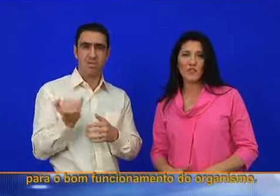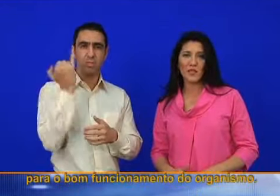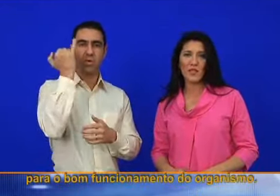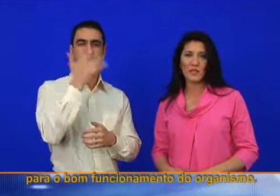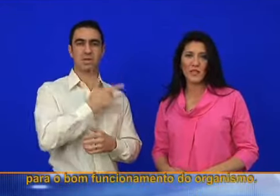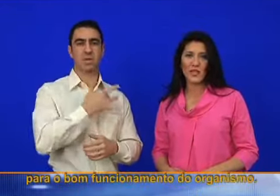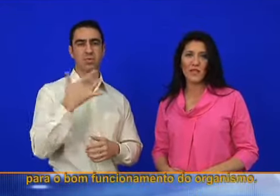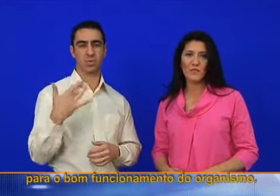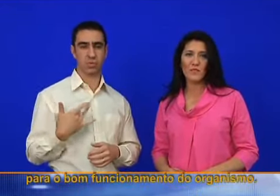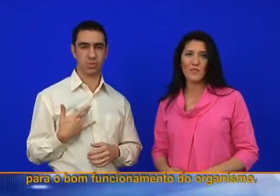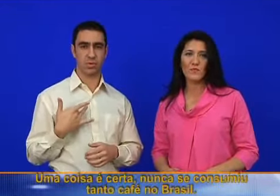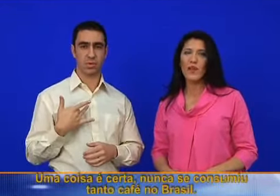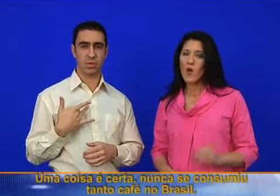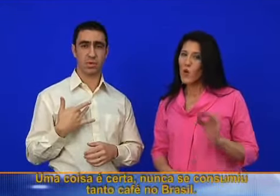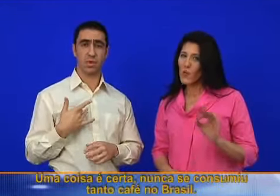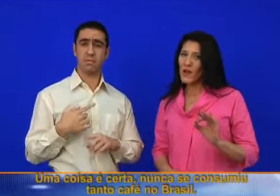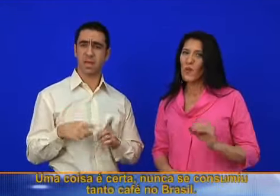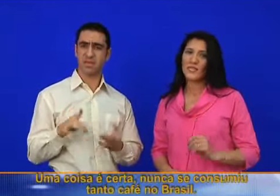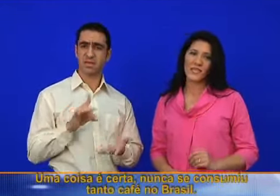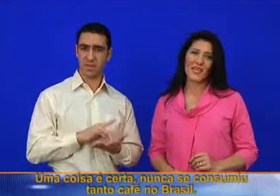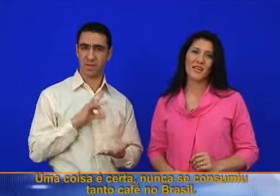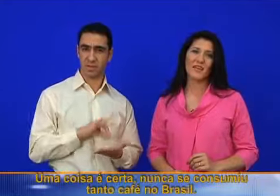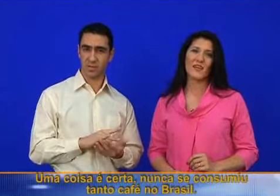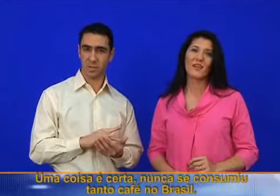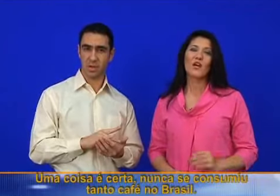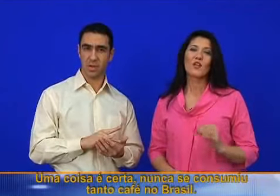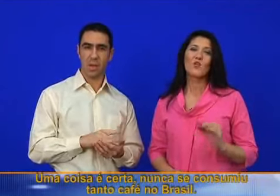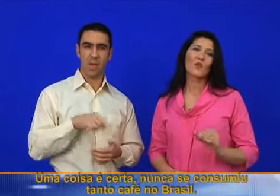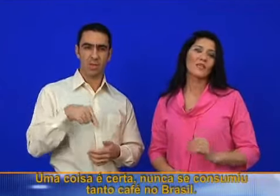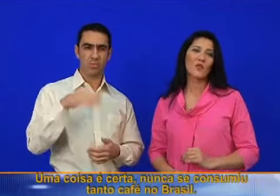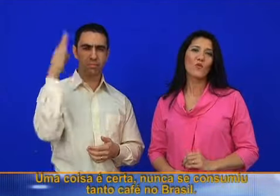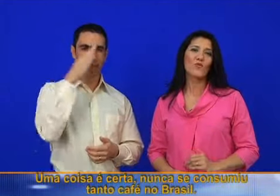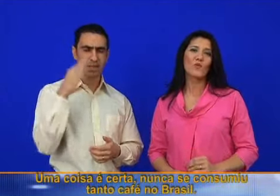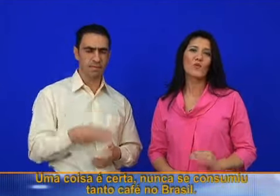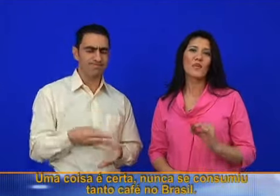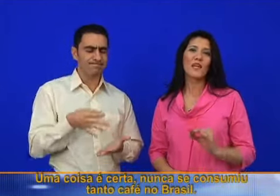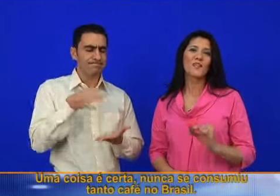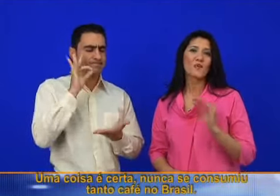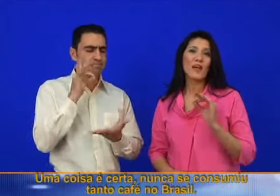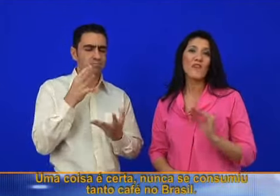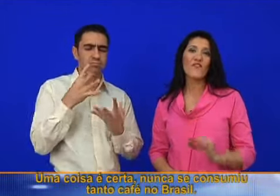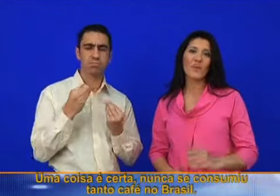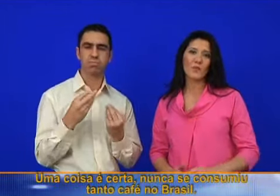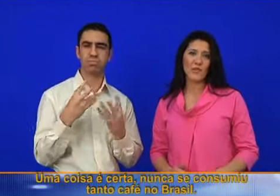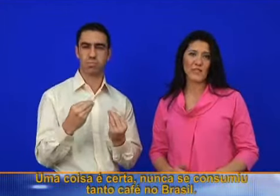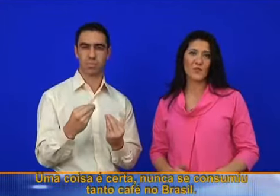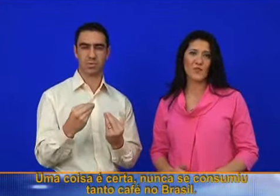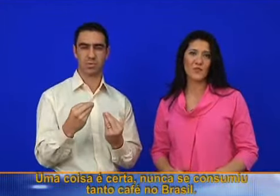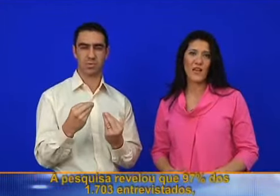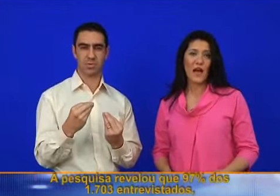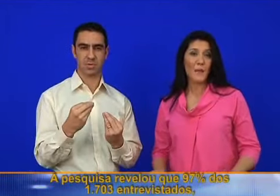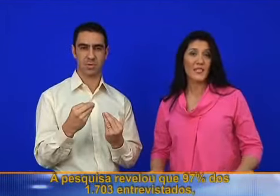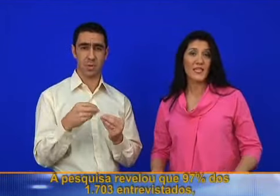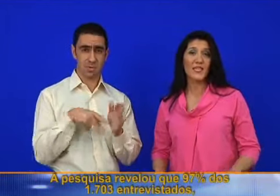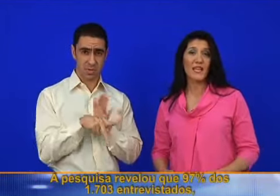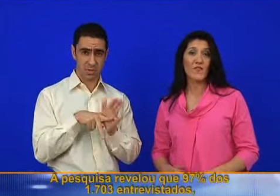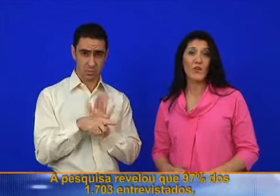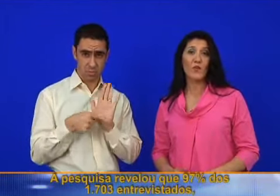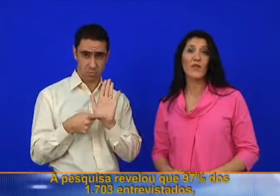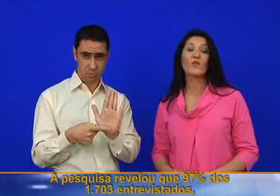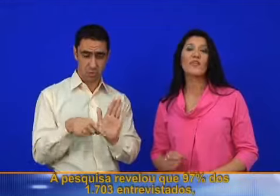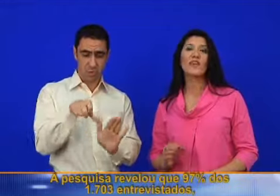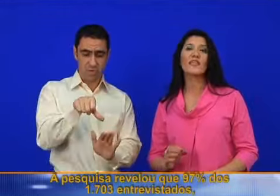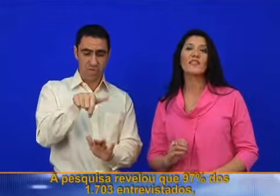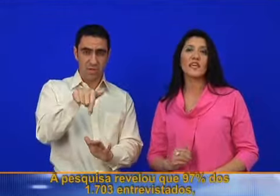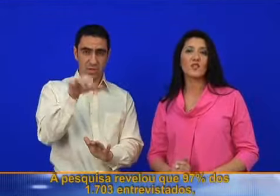o bom funcionamento do organismo. Uma coisa é certa. Nunca se consumiu tanto café no Brasil. A pesquisa